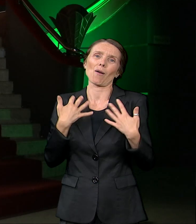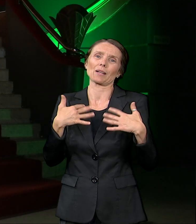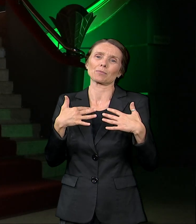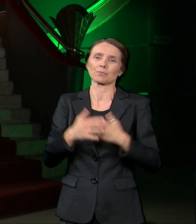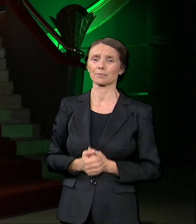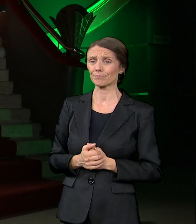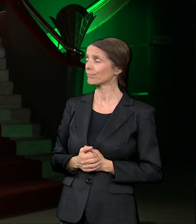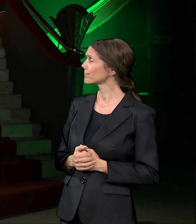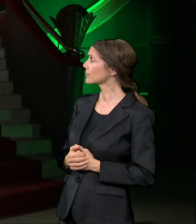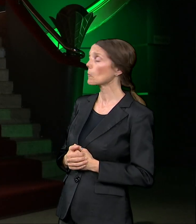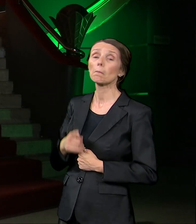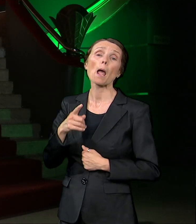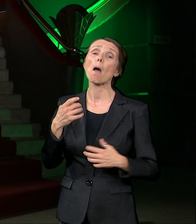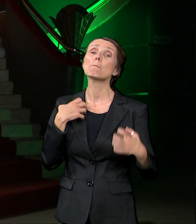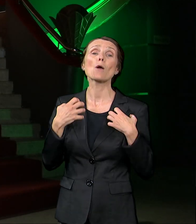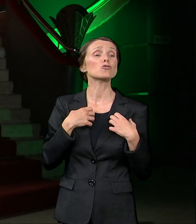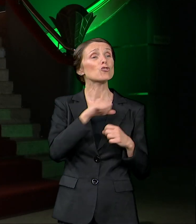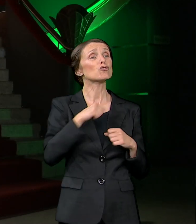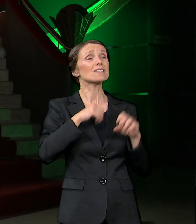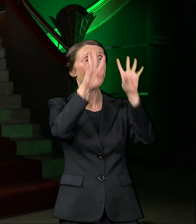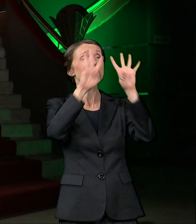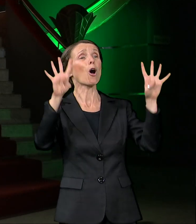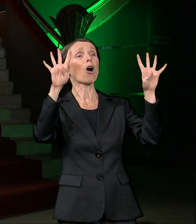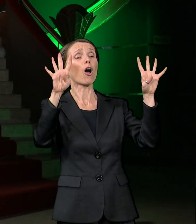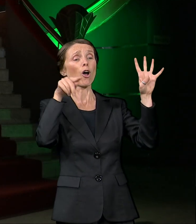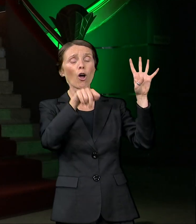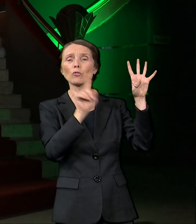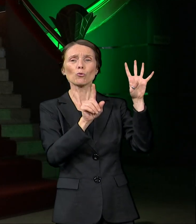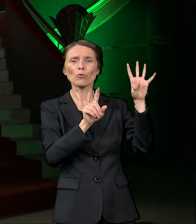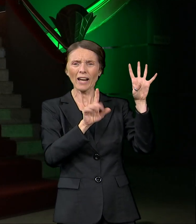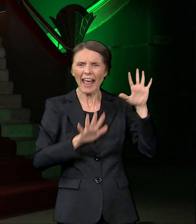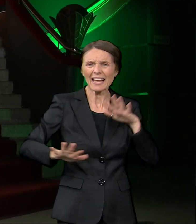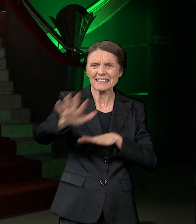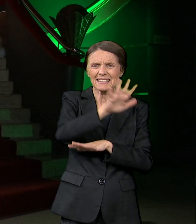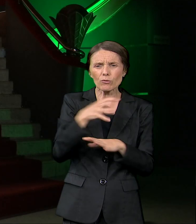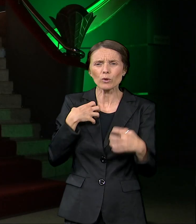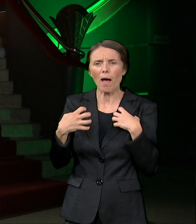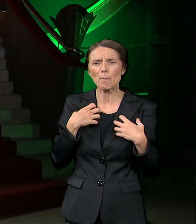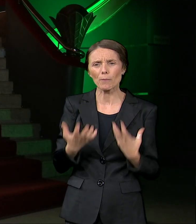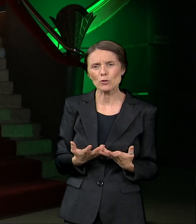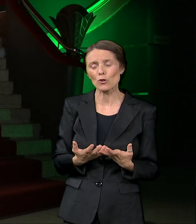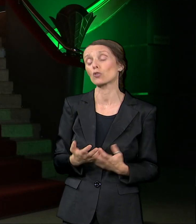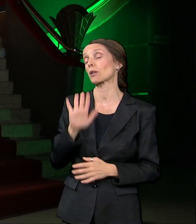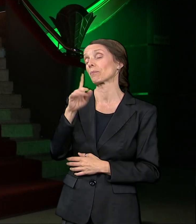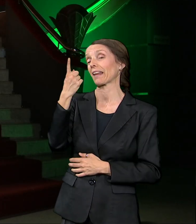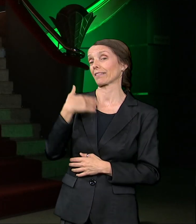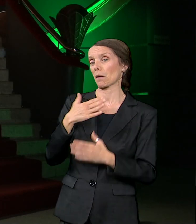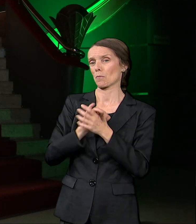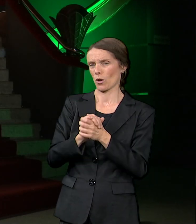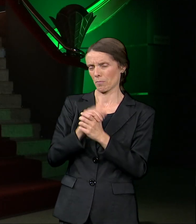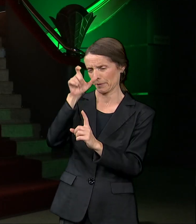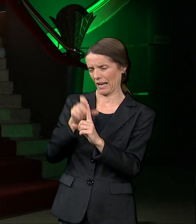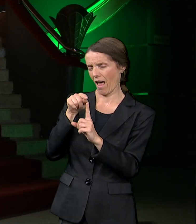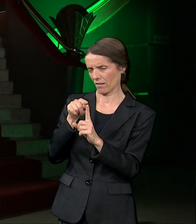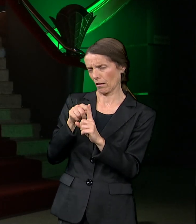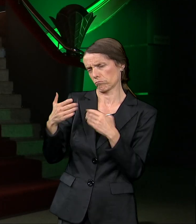svedoći i priča mog vrlog saradnika i prijatelja, gospodina Mareneća,